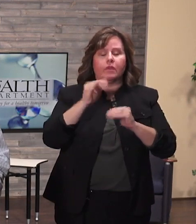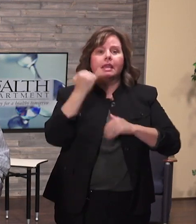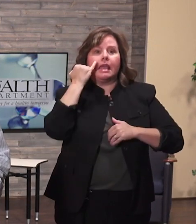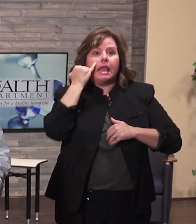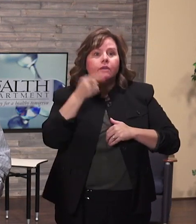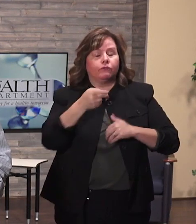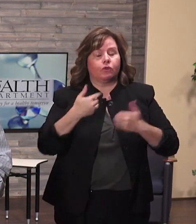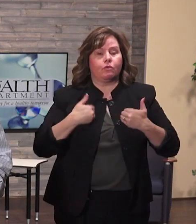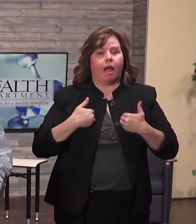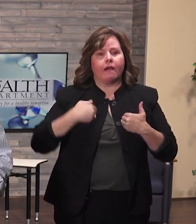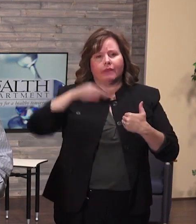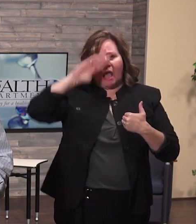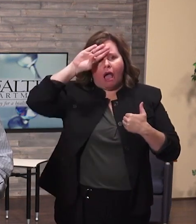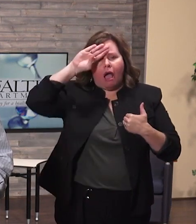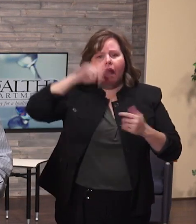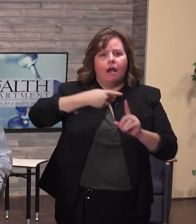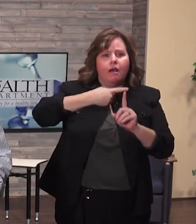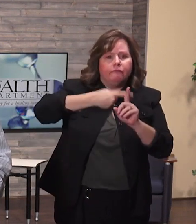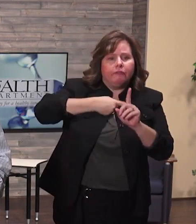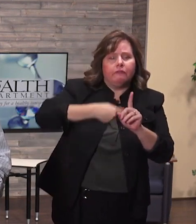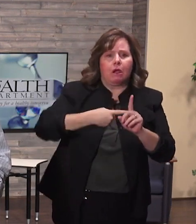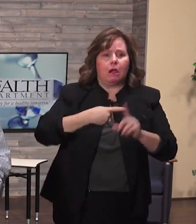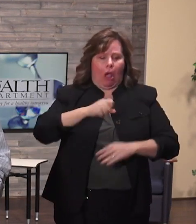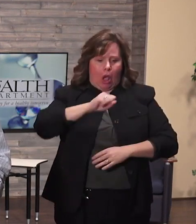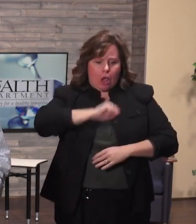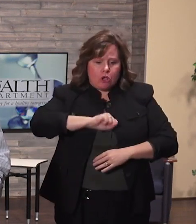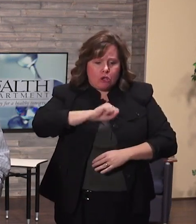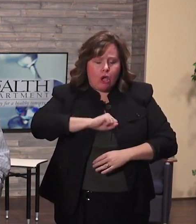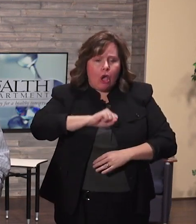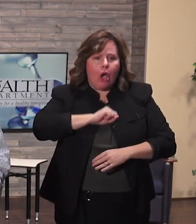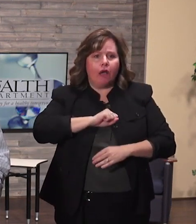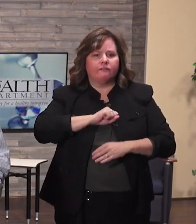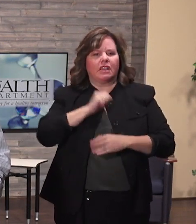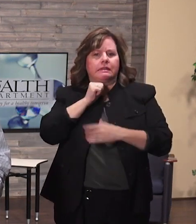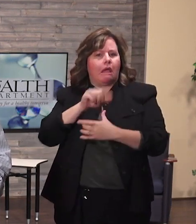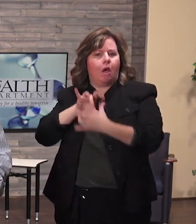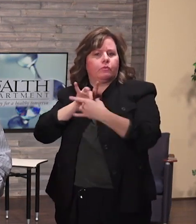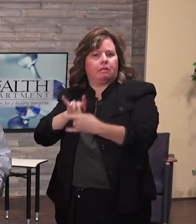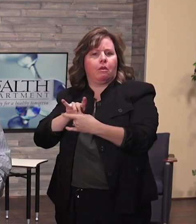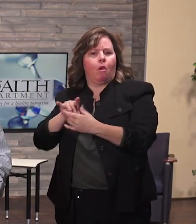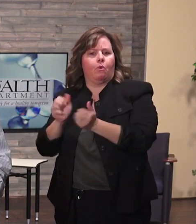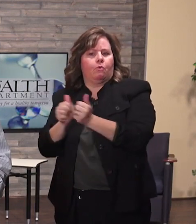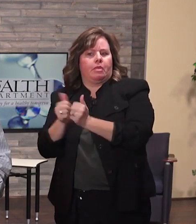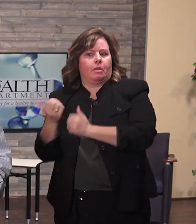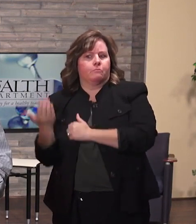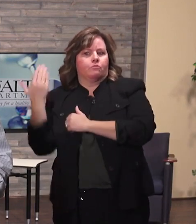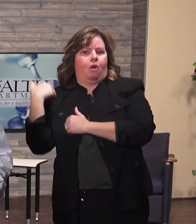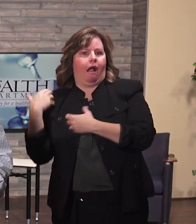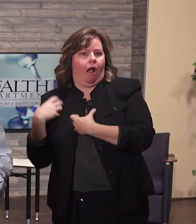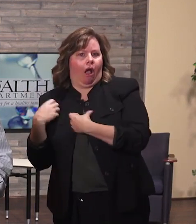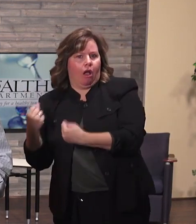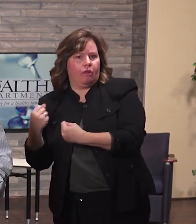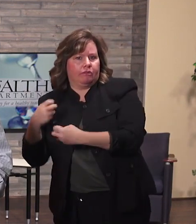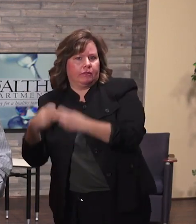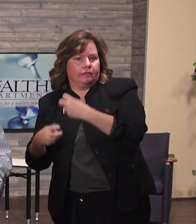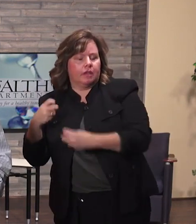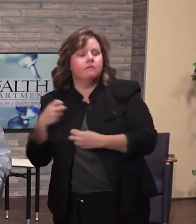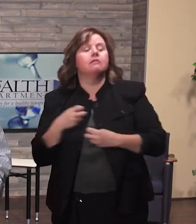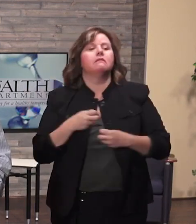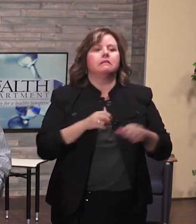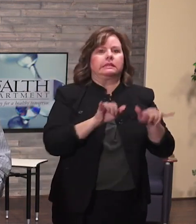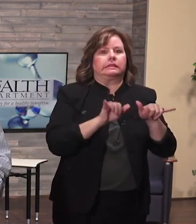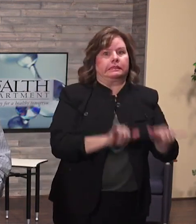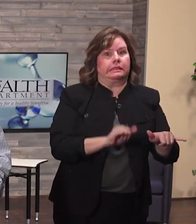consciente. Número uno, relacionado con personas que tienen fiebre de ciento punto grados o más. Que